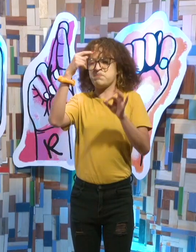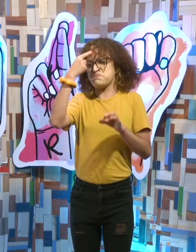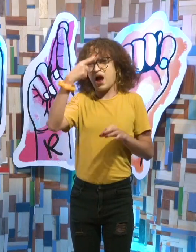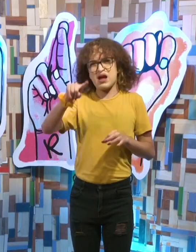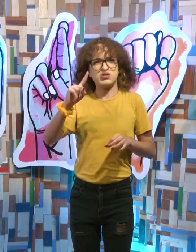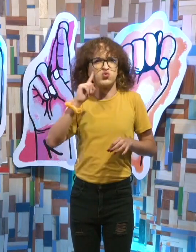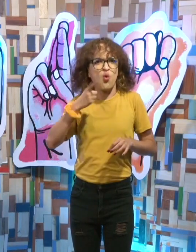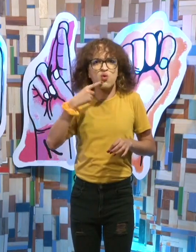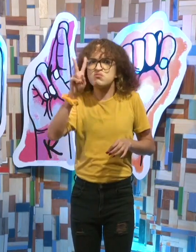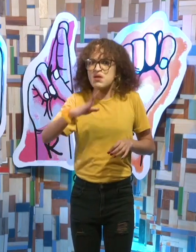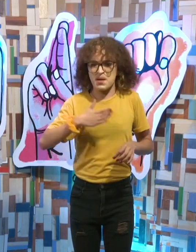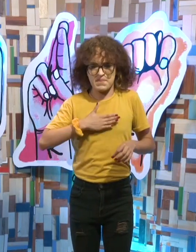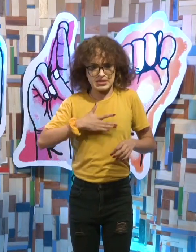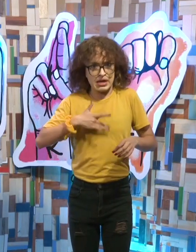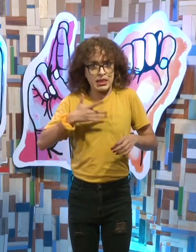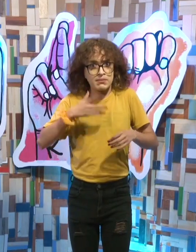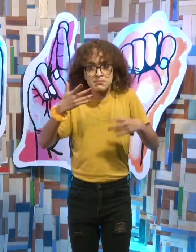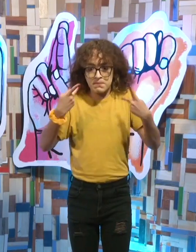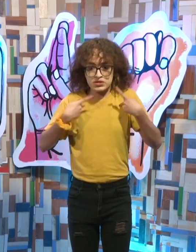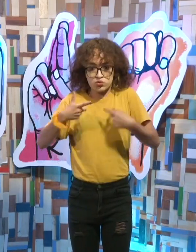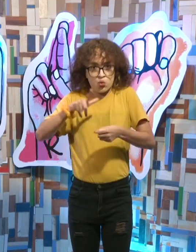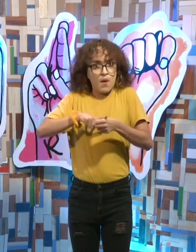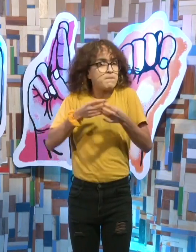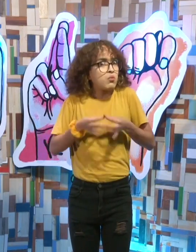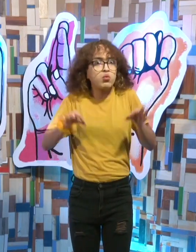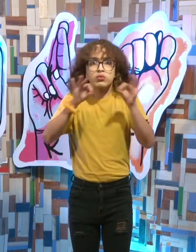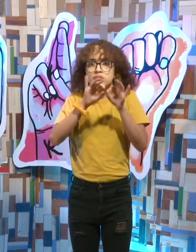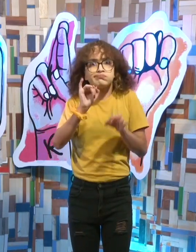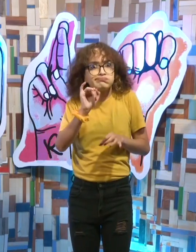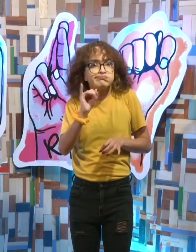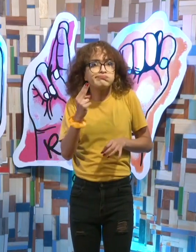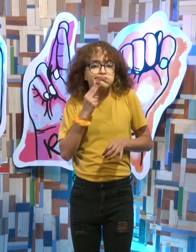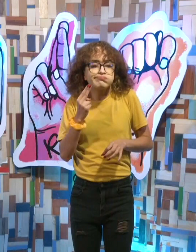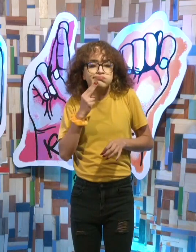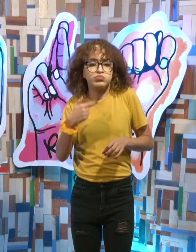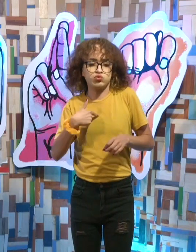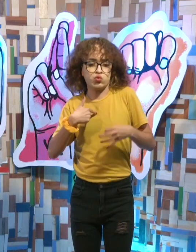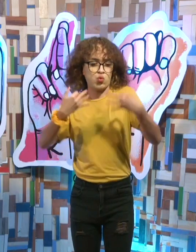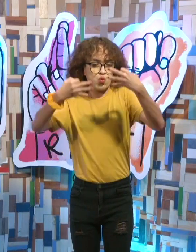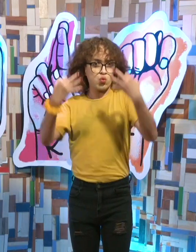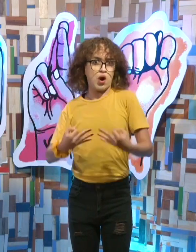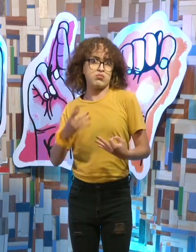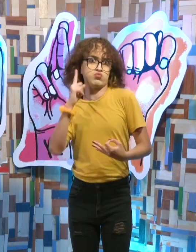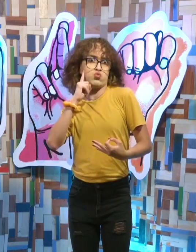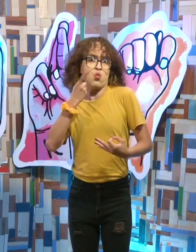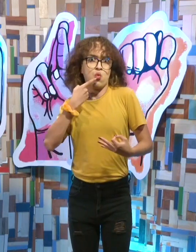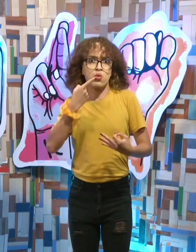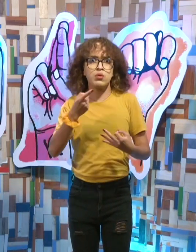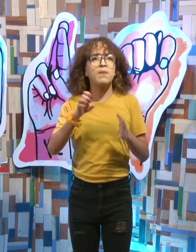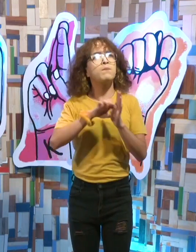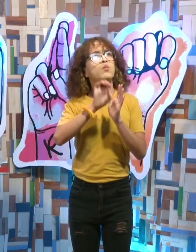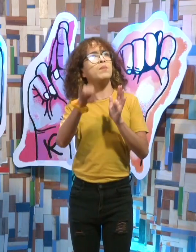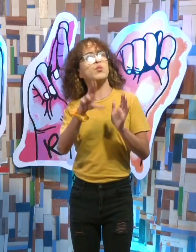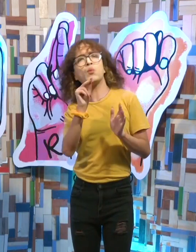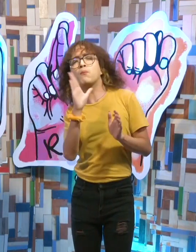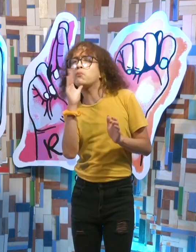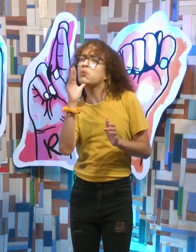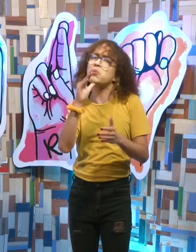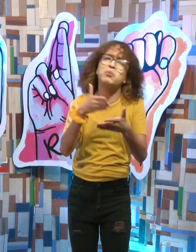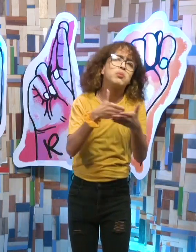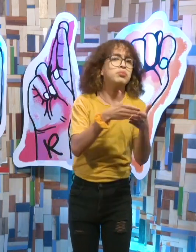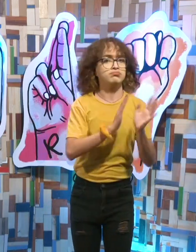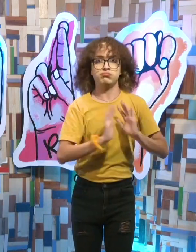respuestas. Sí, es muy importante que las personas con discapacidad auditiva no se pongan esas barreras.